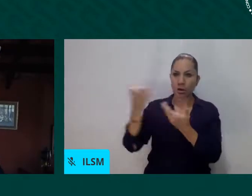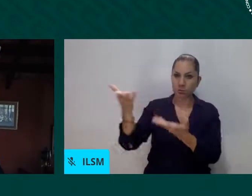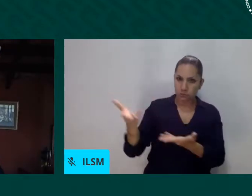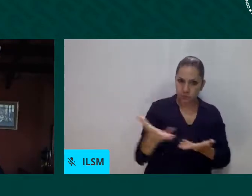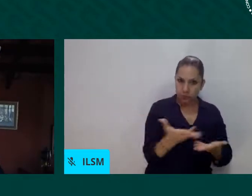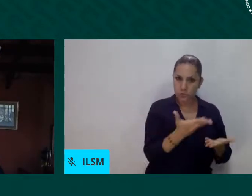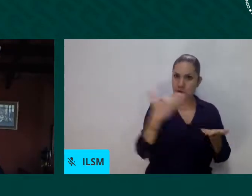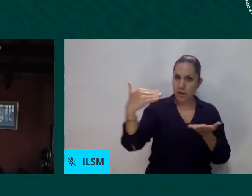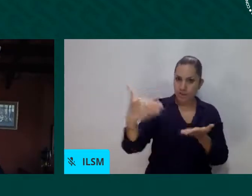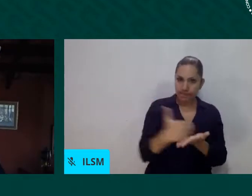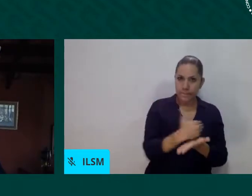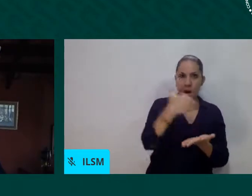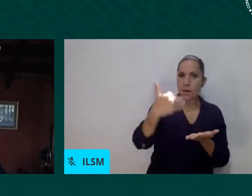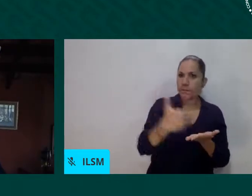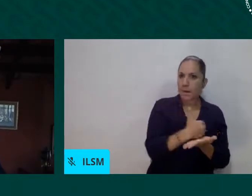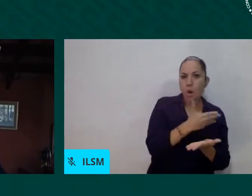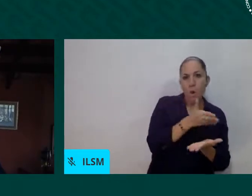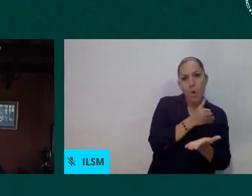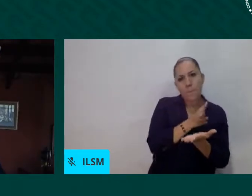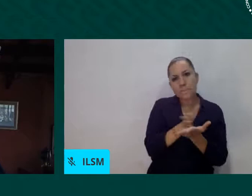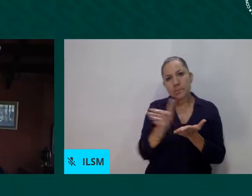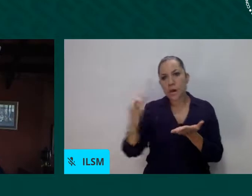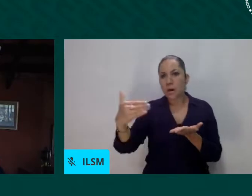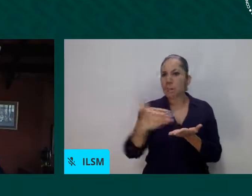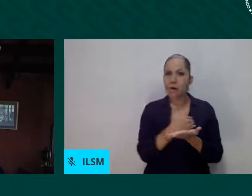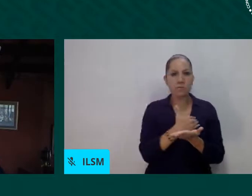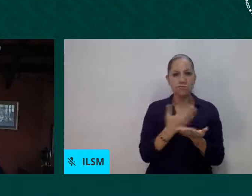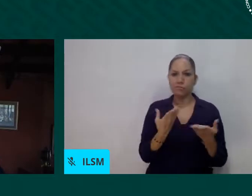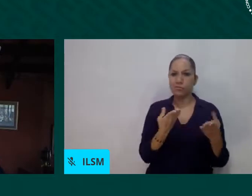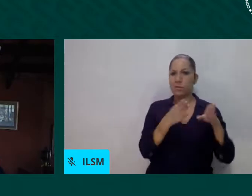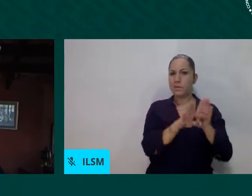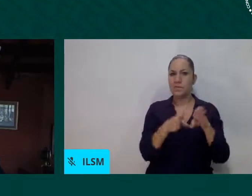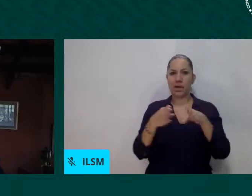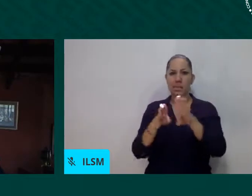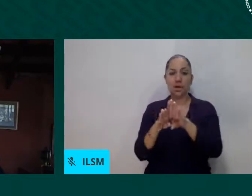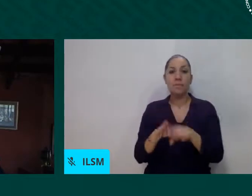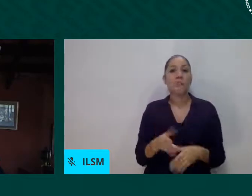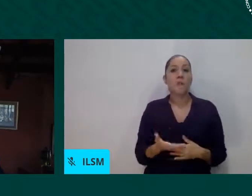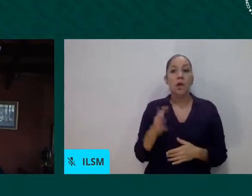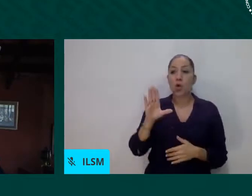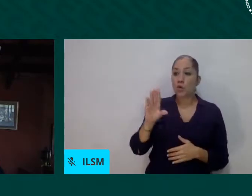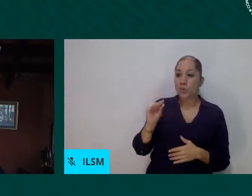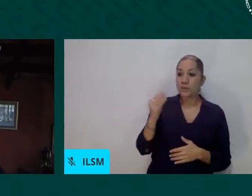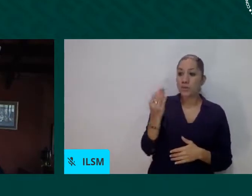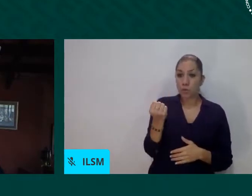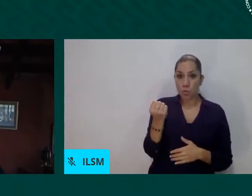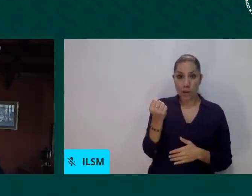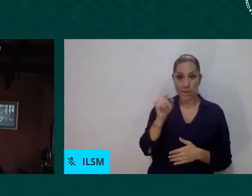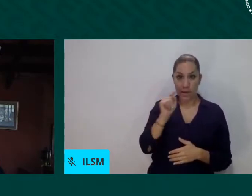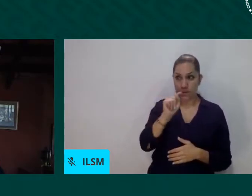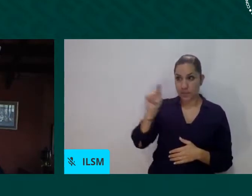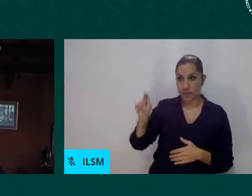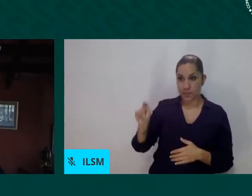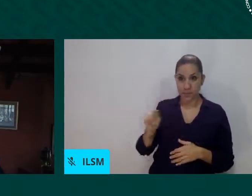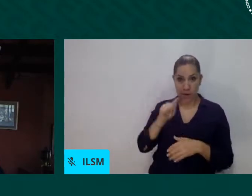solamente 99 estados han cumplido con ciertos protocolos y han permitido su libre